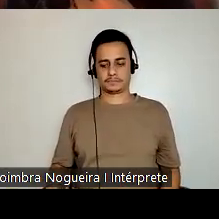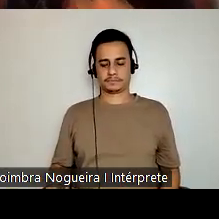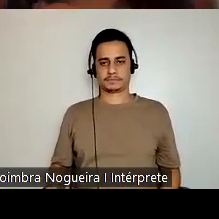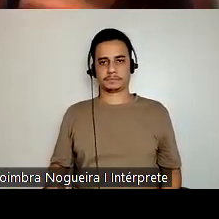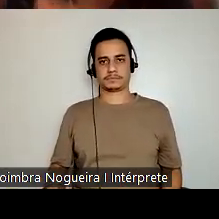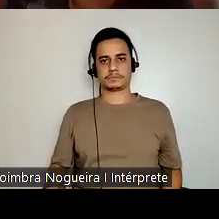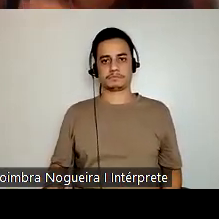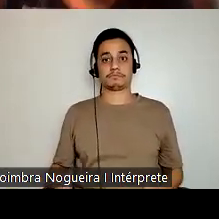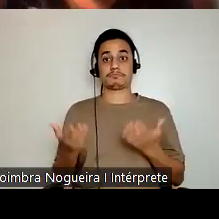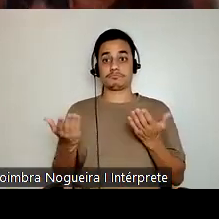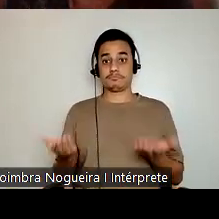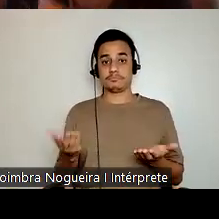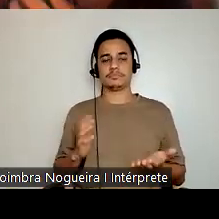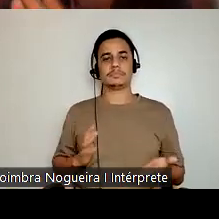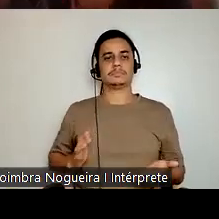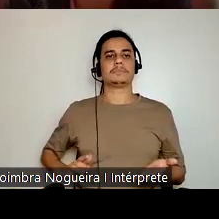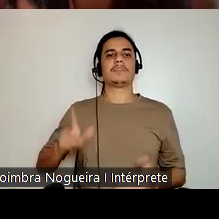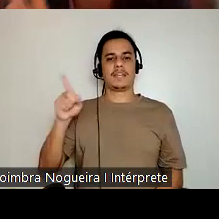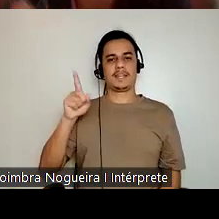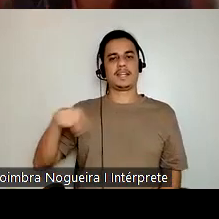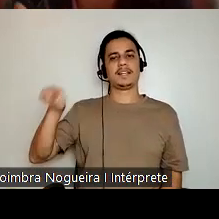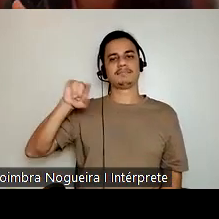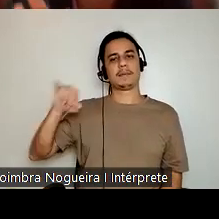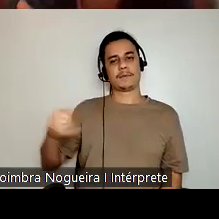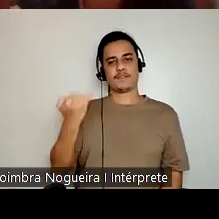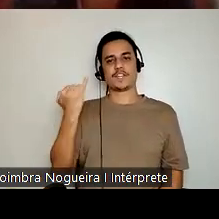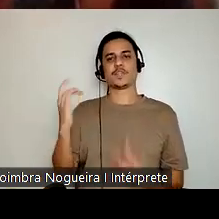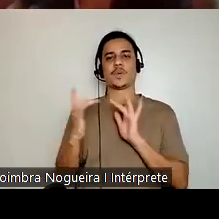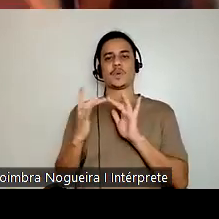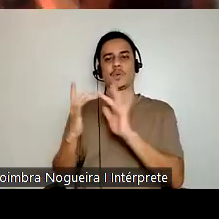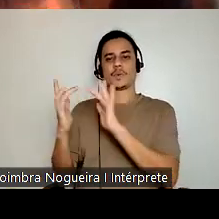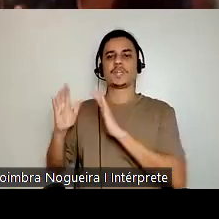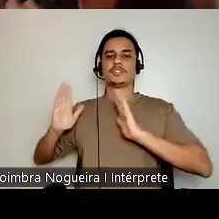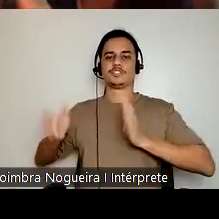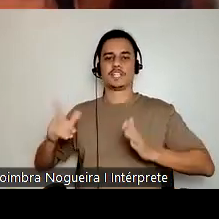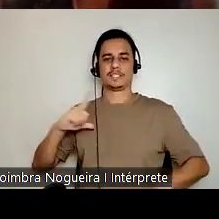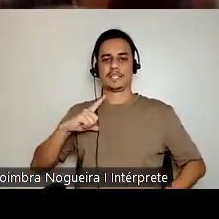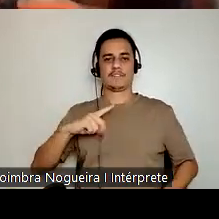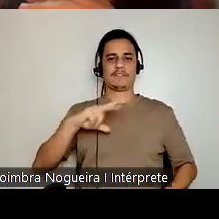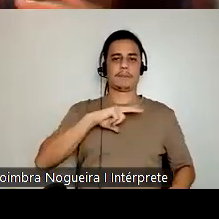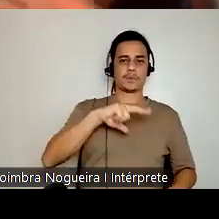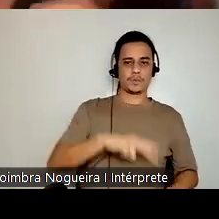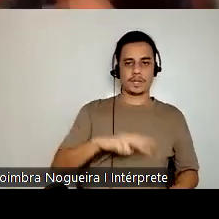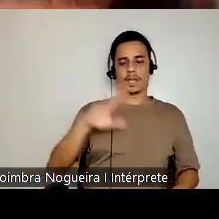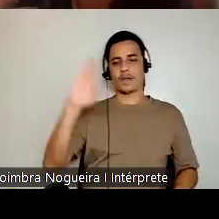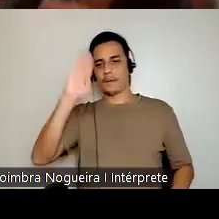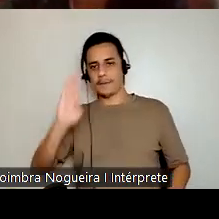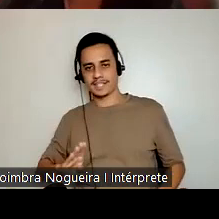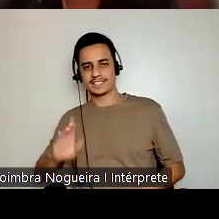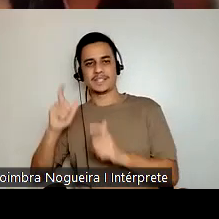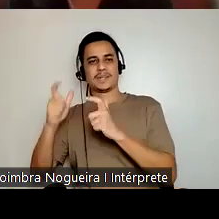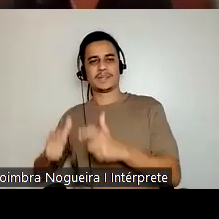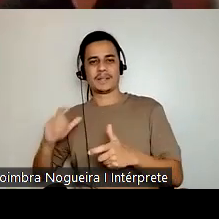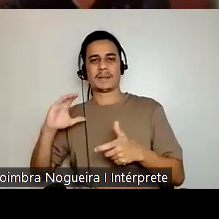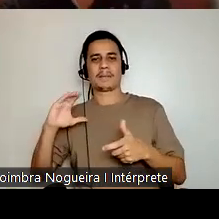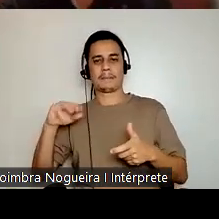Então, assim, eles aproveitaram um pouco esse contato que já existia entre Portugal, Brasil e Macau para tentar